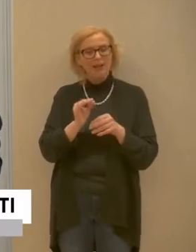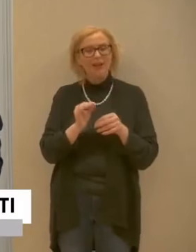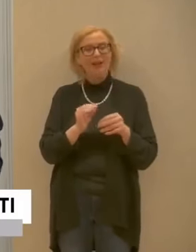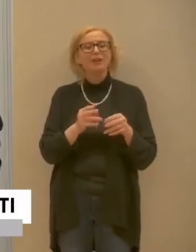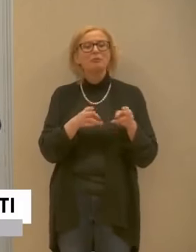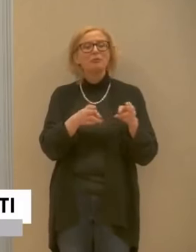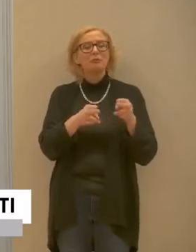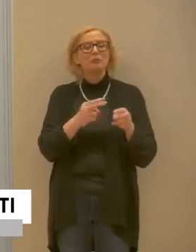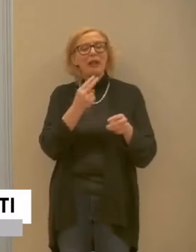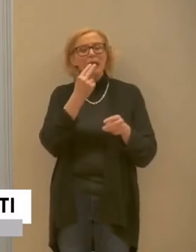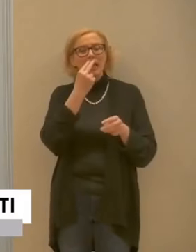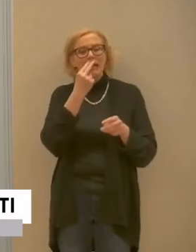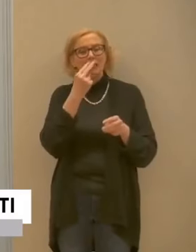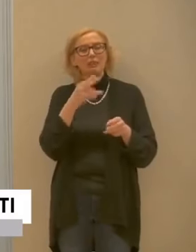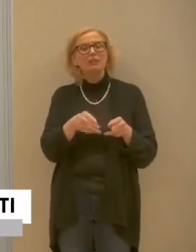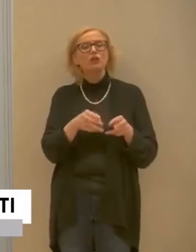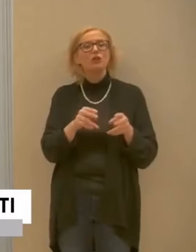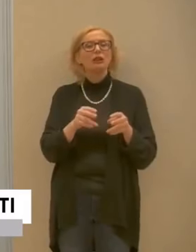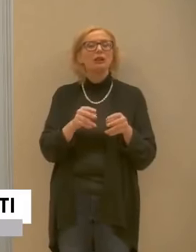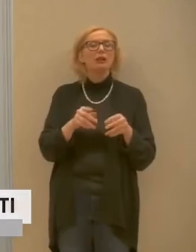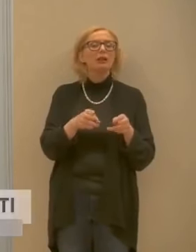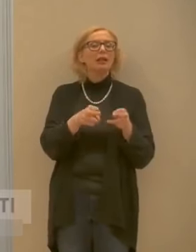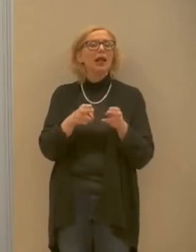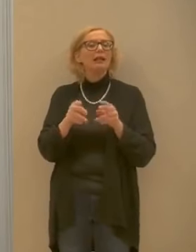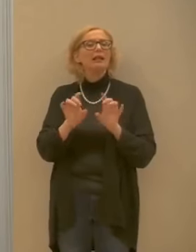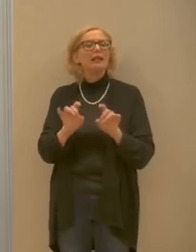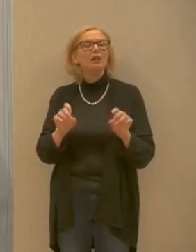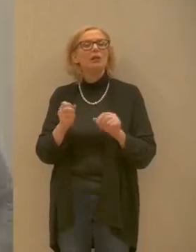sono liberi per le emergenze